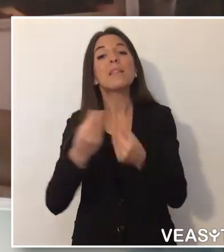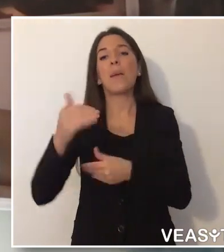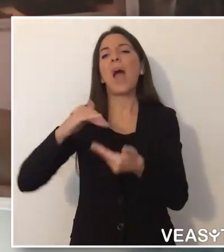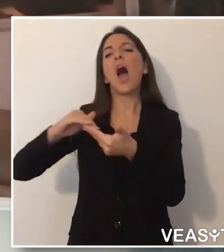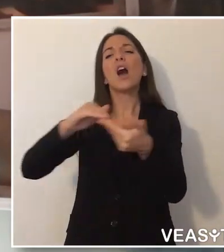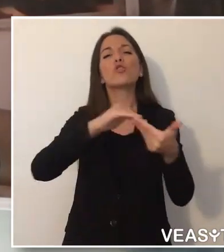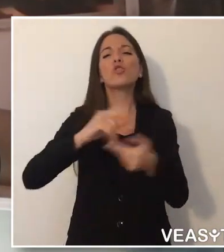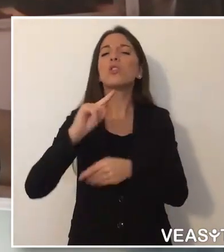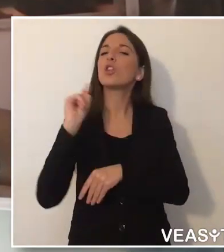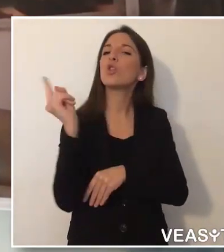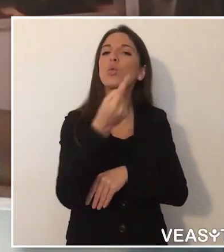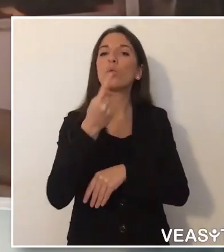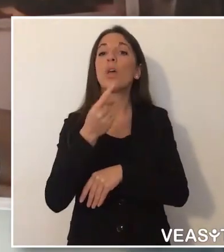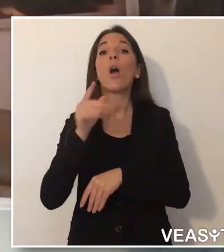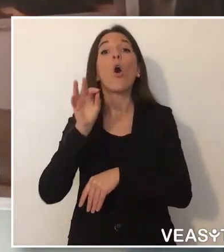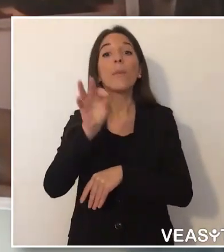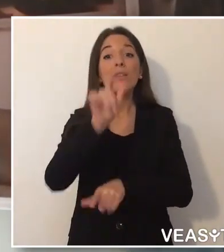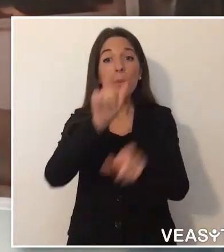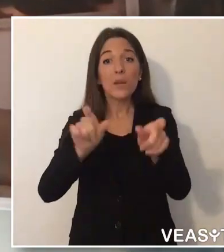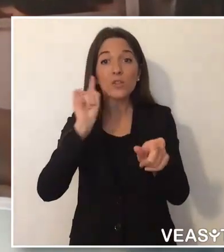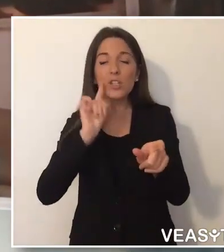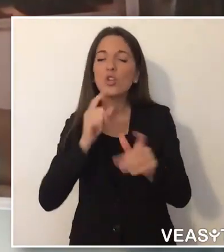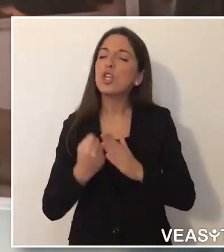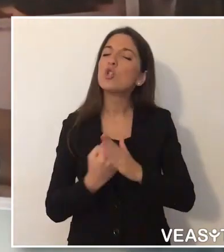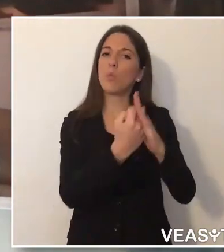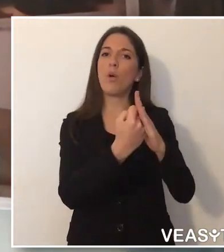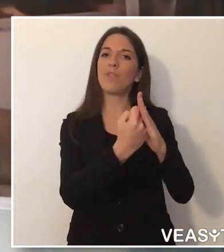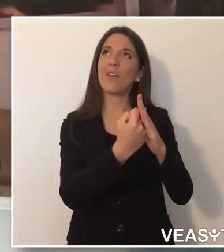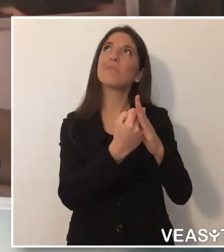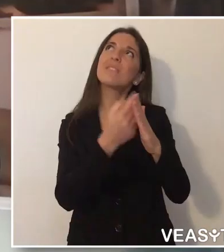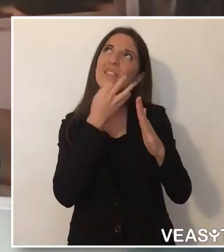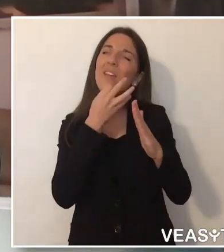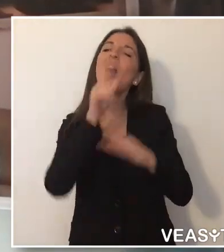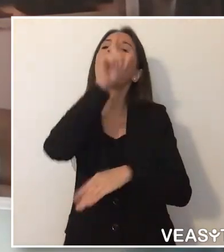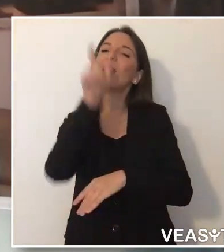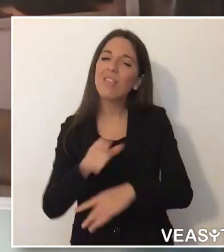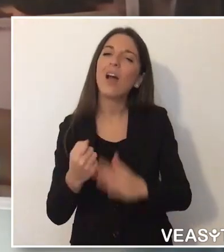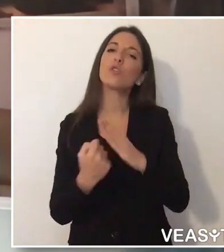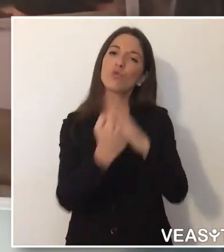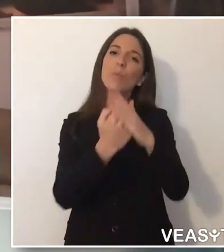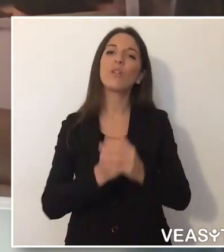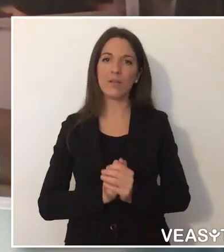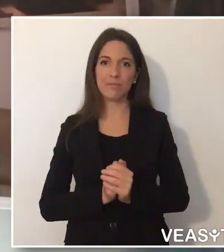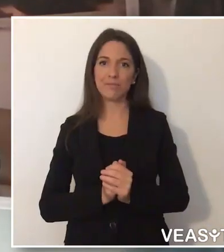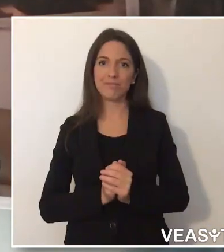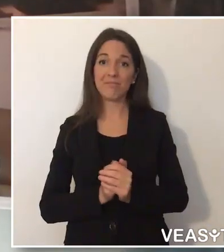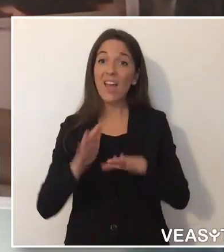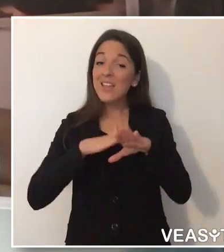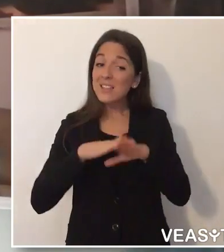possa avere la più ampia risonanza da parte di tutti gli enti interessati per essere portata alla